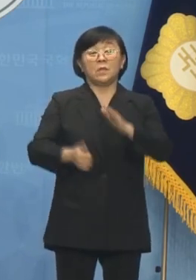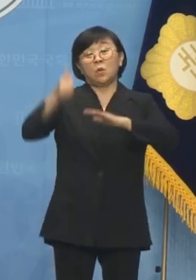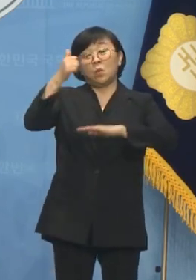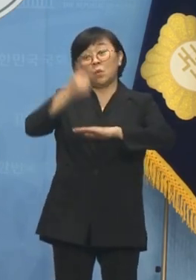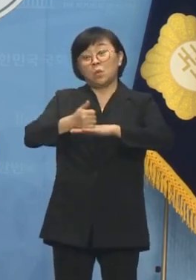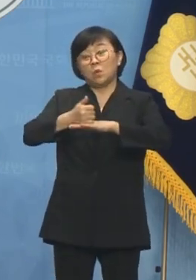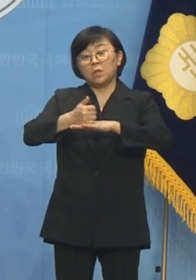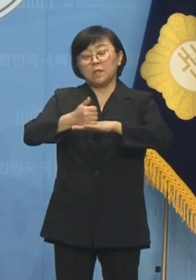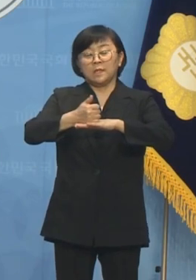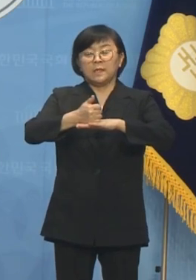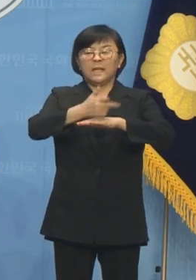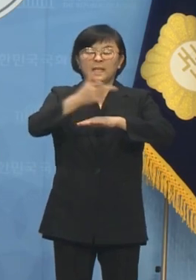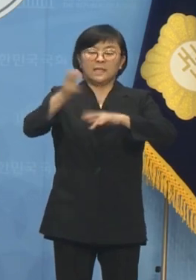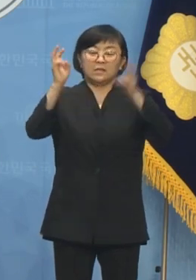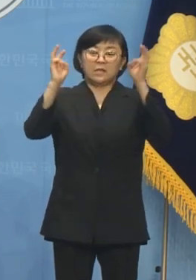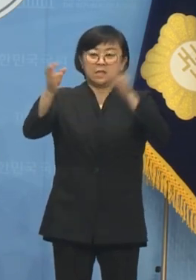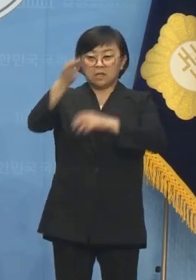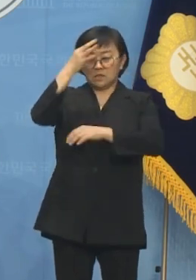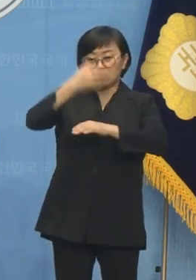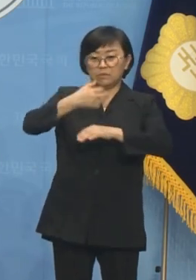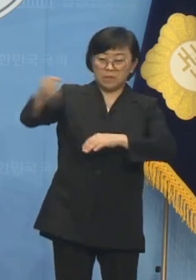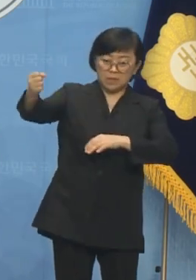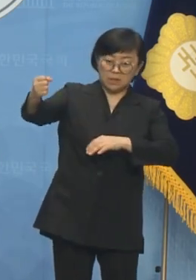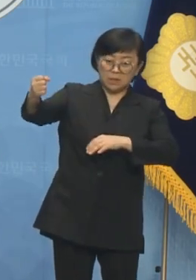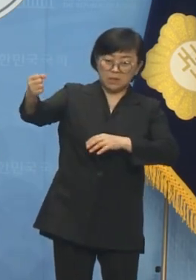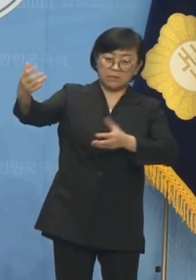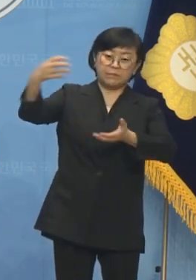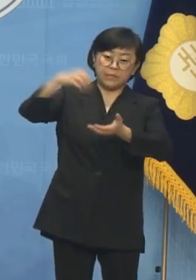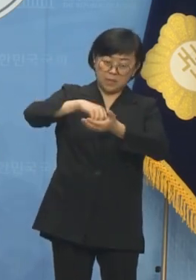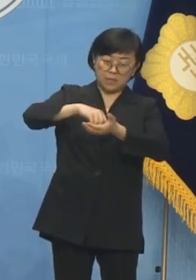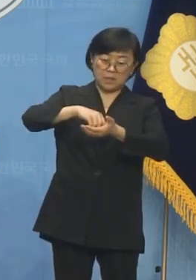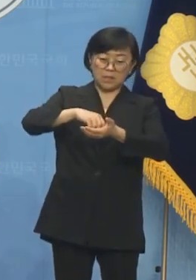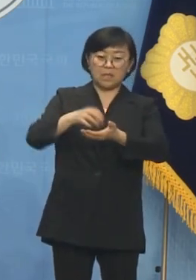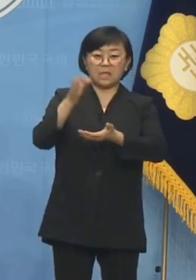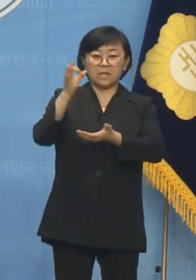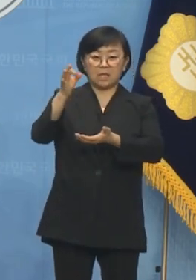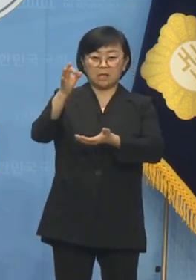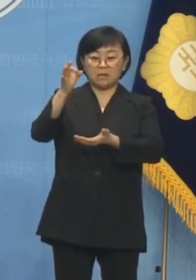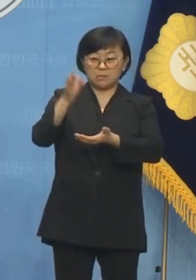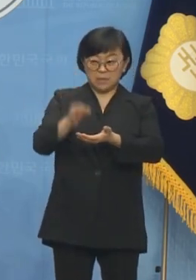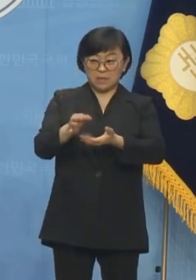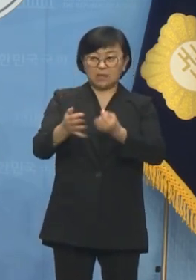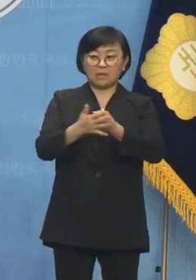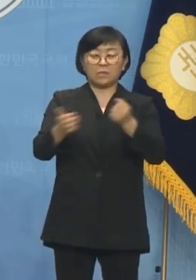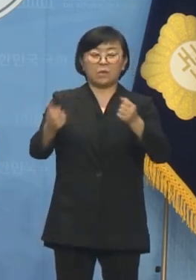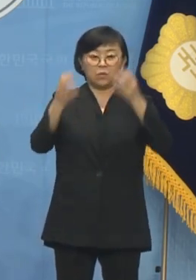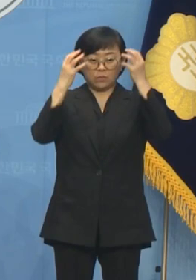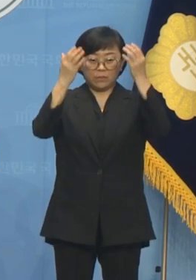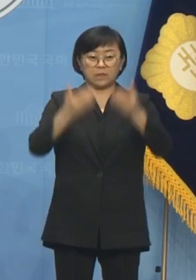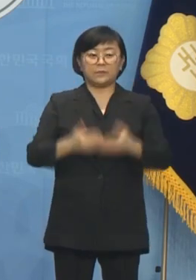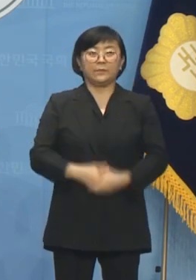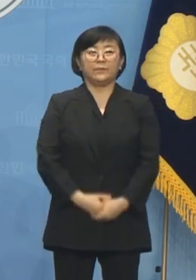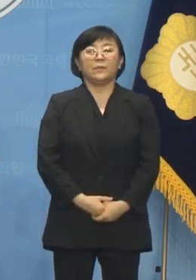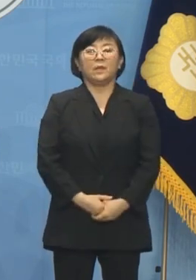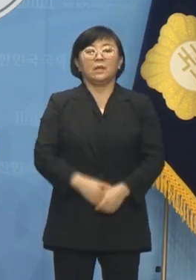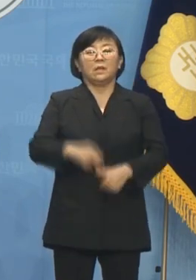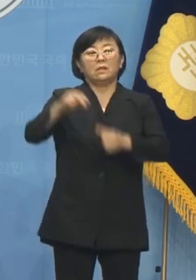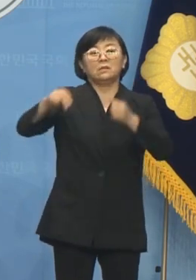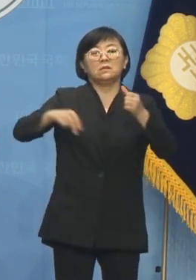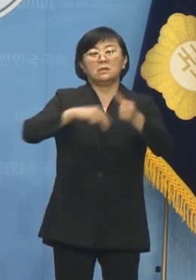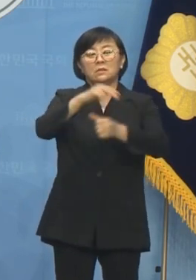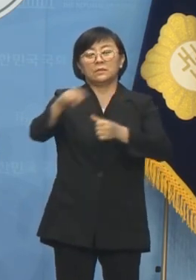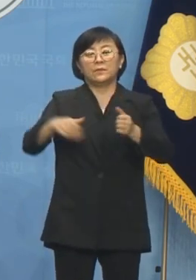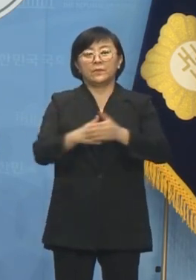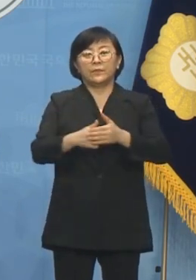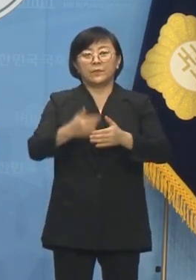성공해도 대기업의 기술 탈취나 흡수, 단가 후려치기에 고통받습니다. 이런 현실 속에서